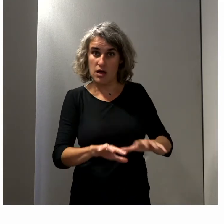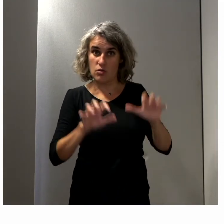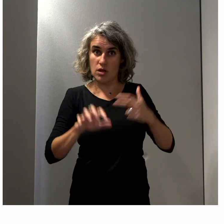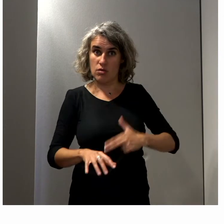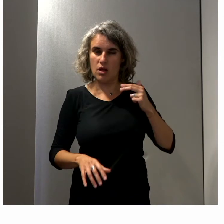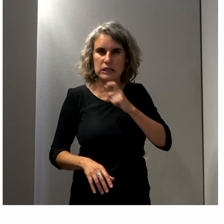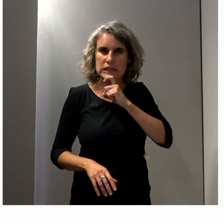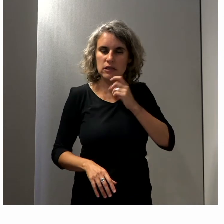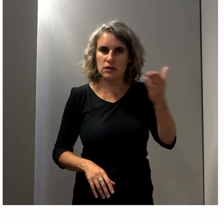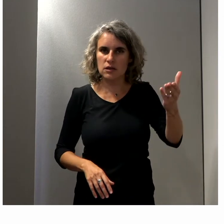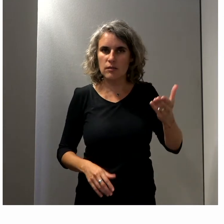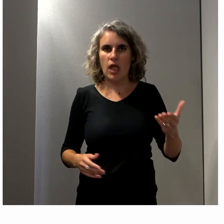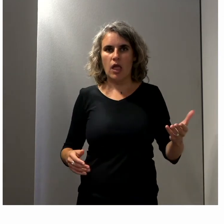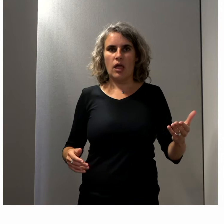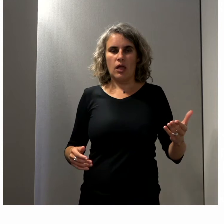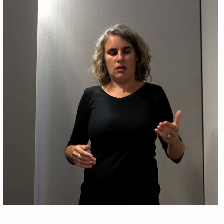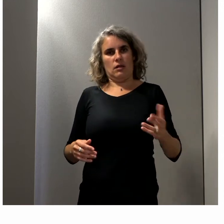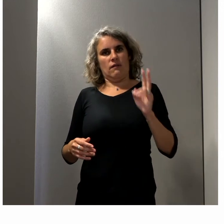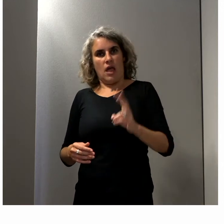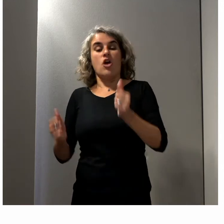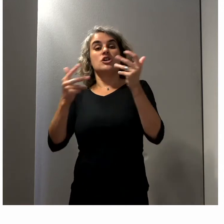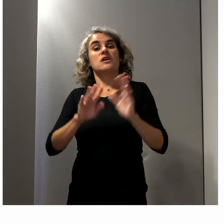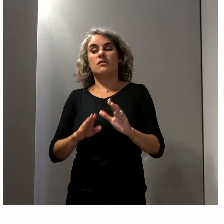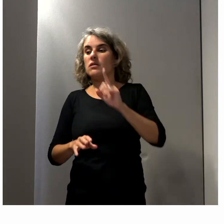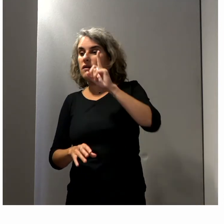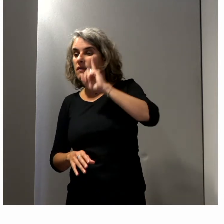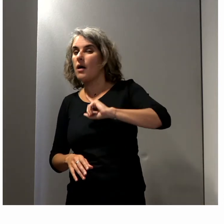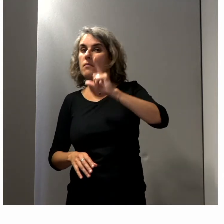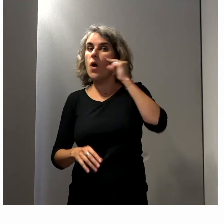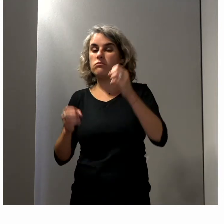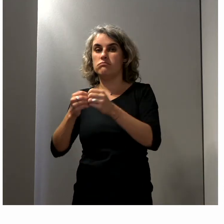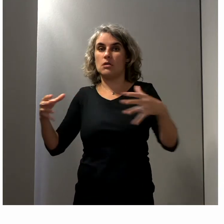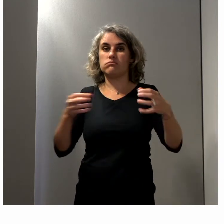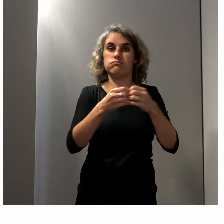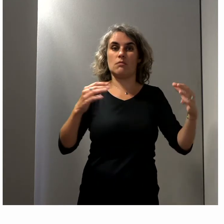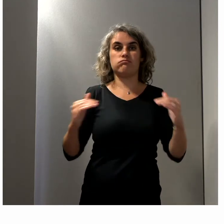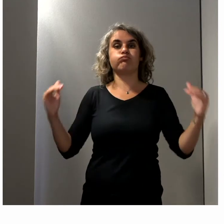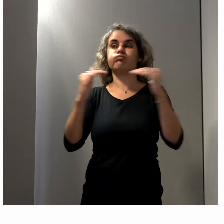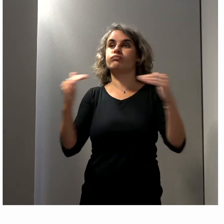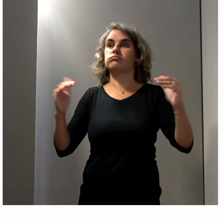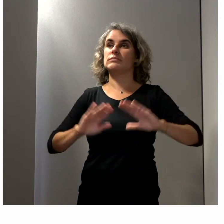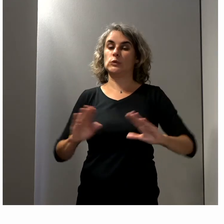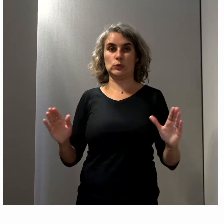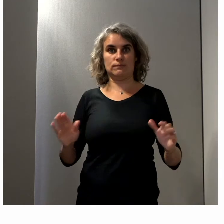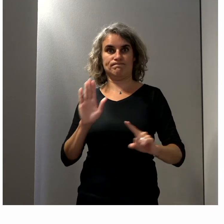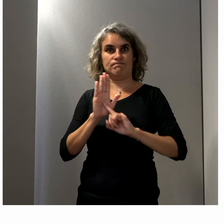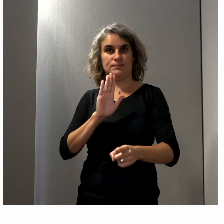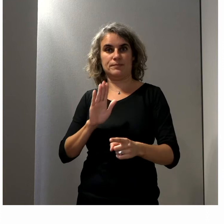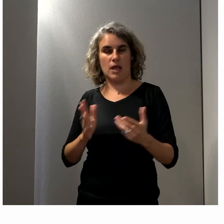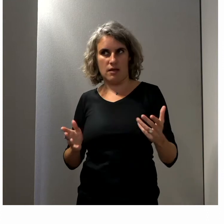pas la parité numérique. Il faut que ça soit réellement le fait d'accepter les uns et les autres